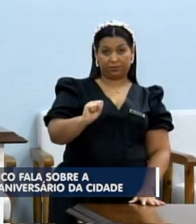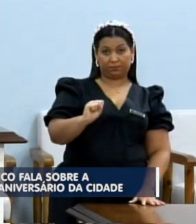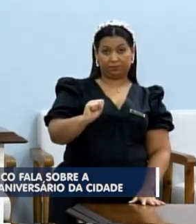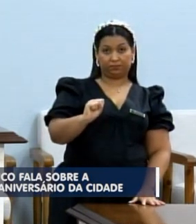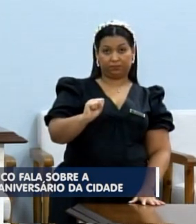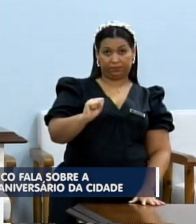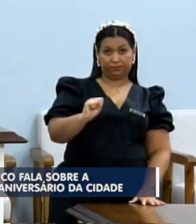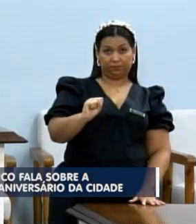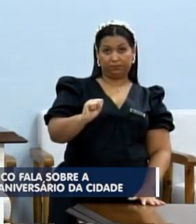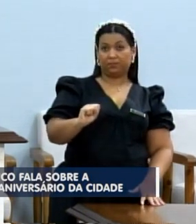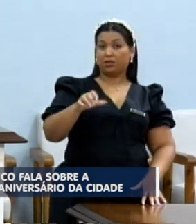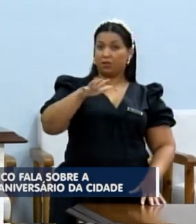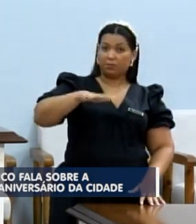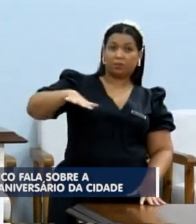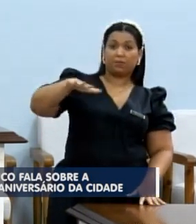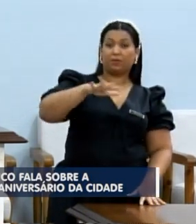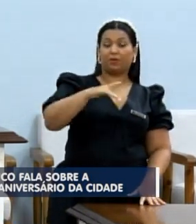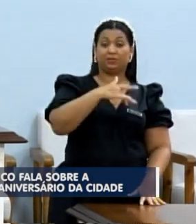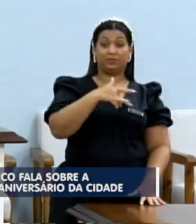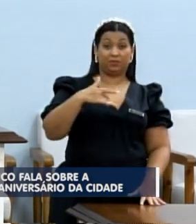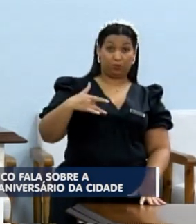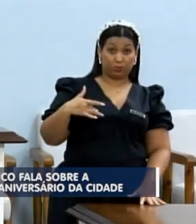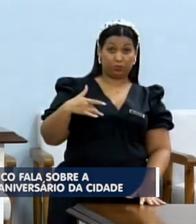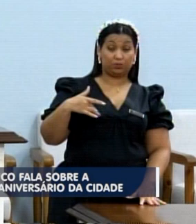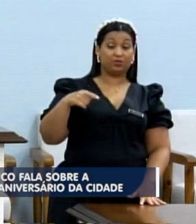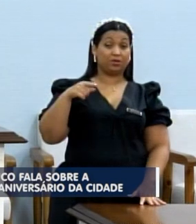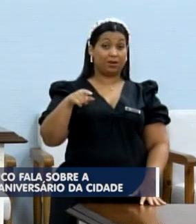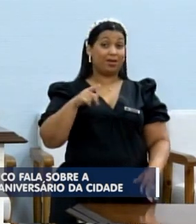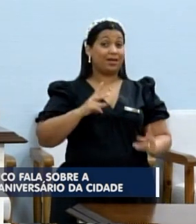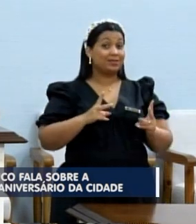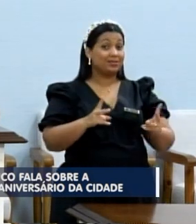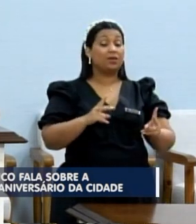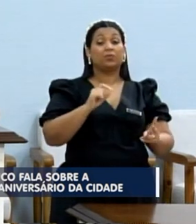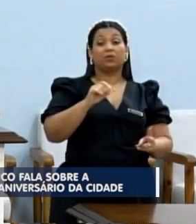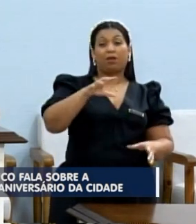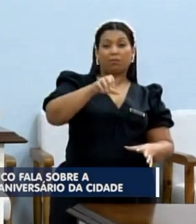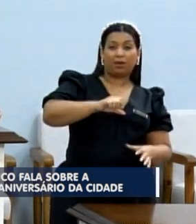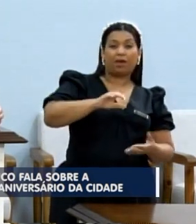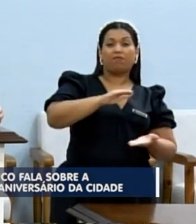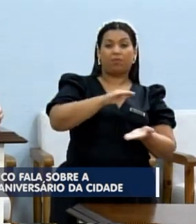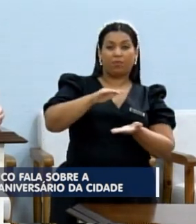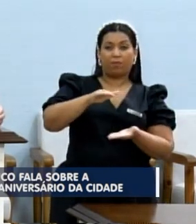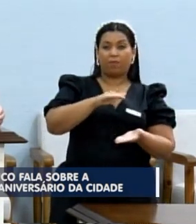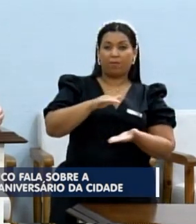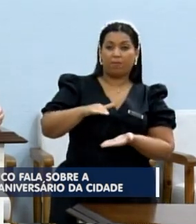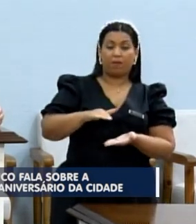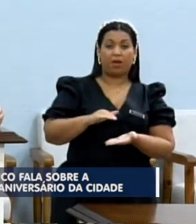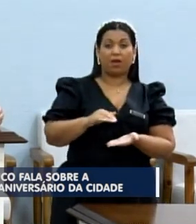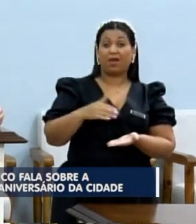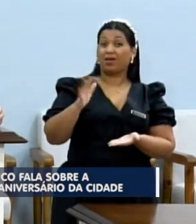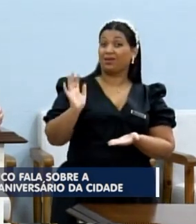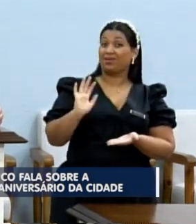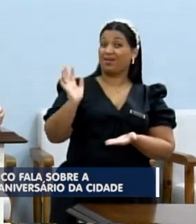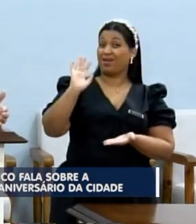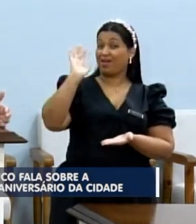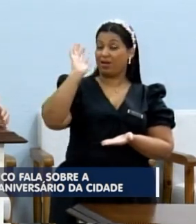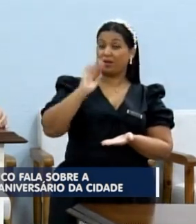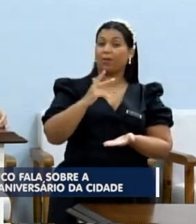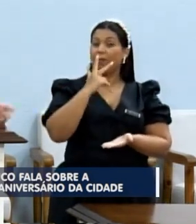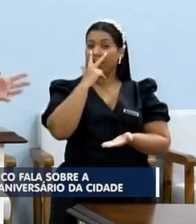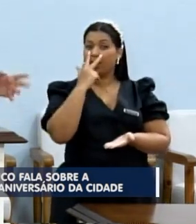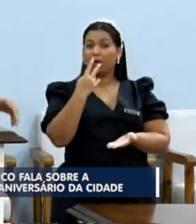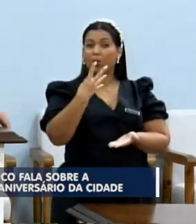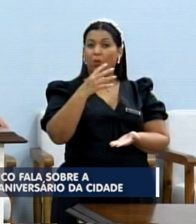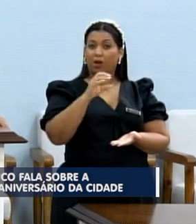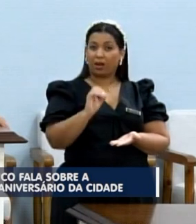Departamento Regional de Saúde, onde sempre pegavam essas latinhas. Não é barato, porque me parece que é 40,